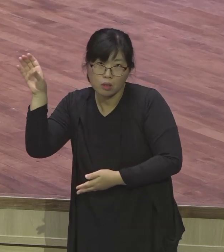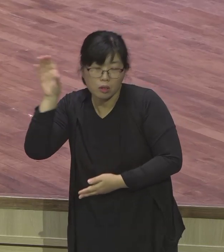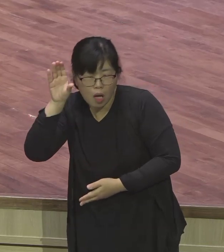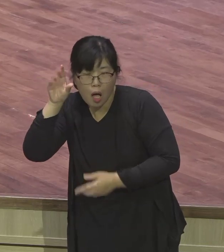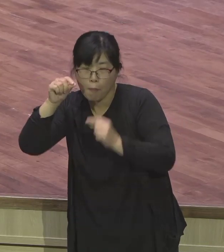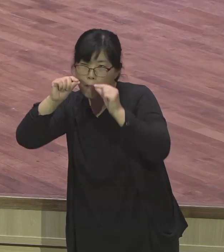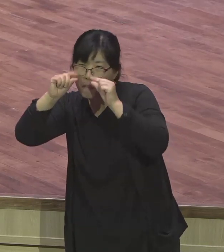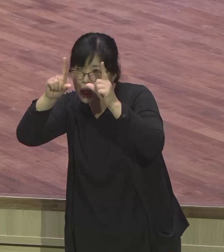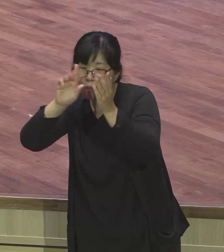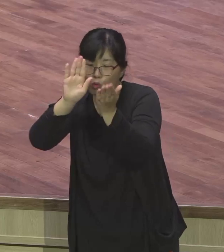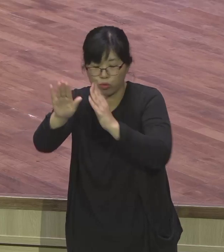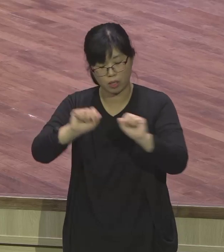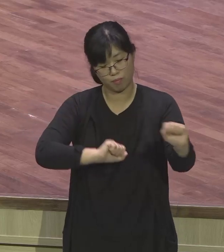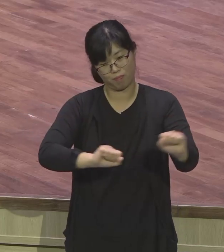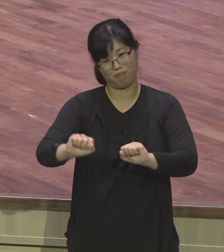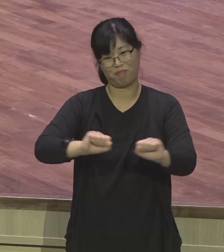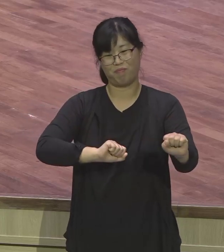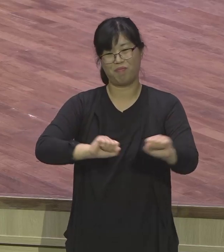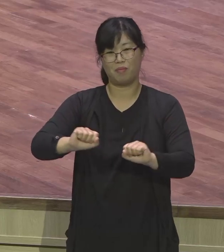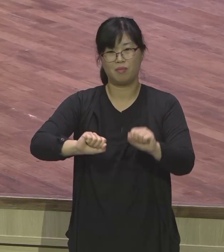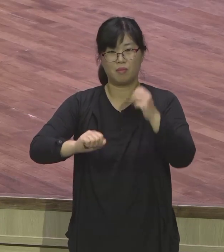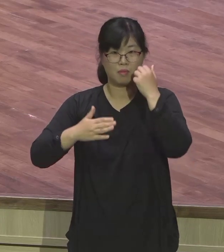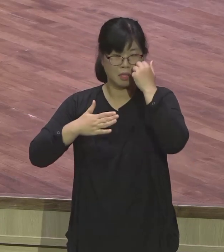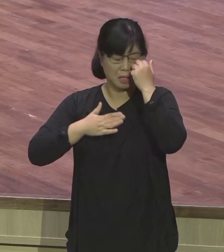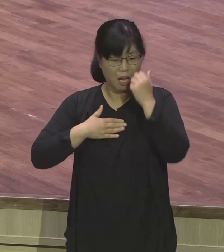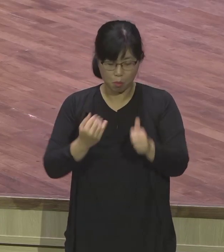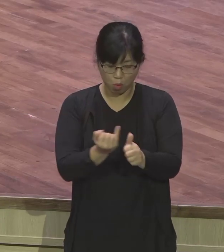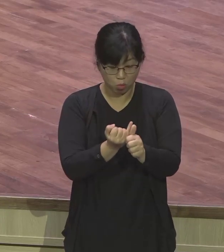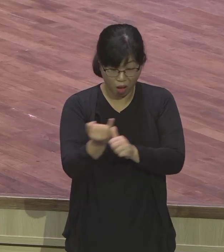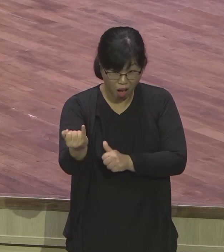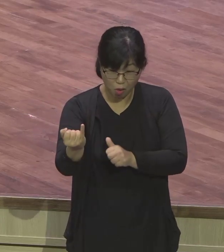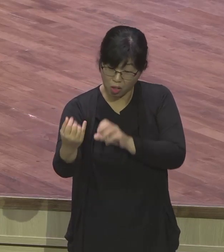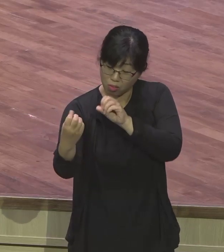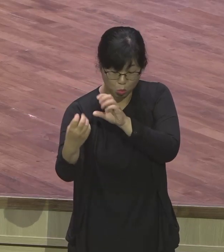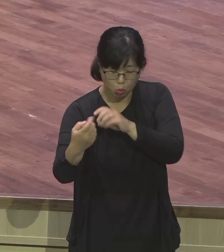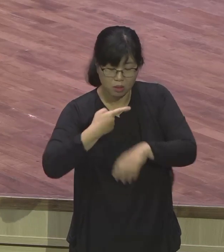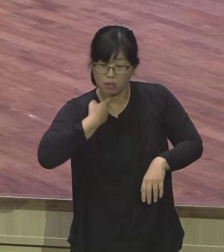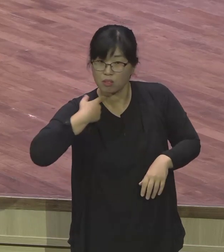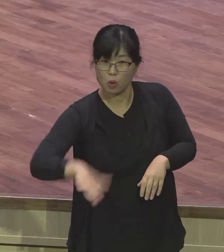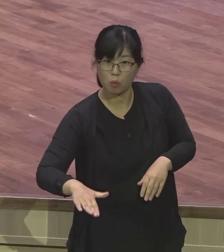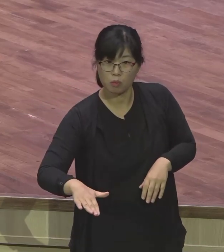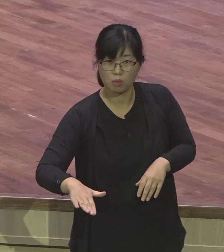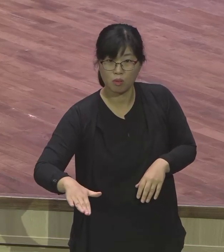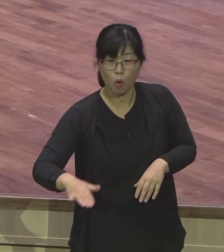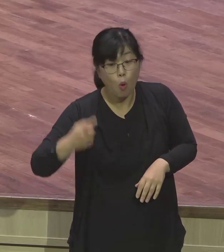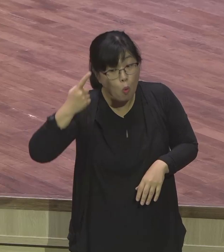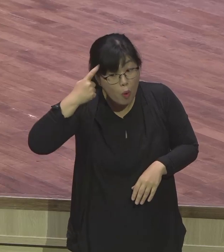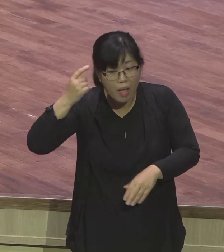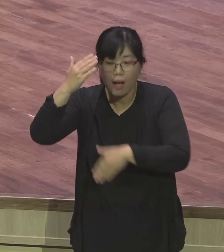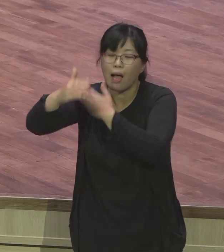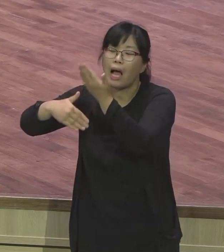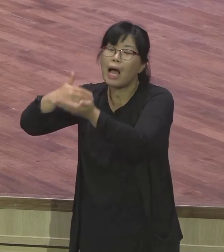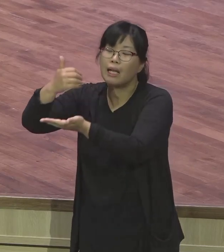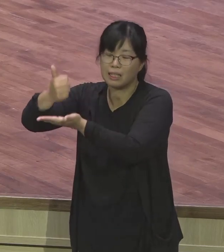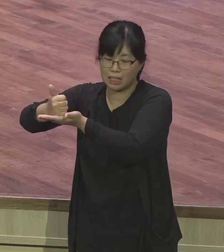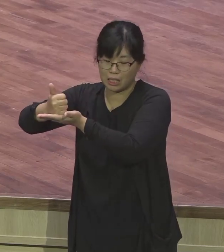언어한 적 없어요 나는 기도하다가 하나님의 말씀 음성 듣고 모든 초점과 관심을